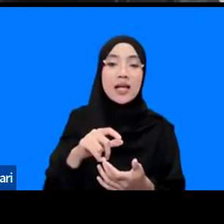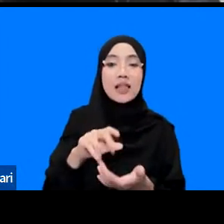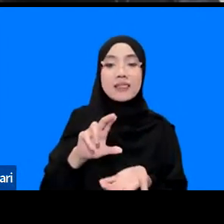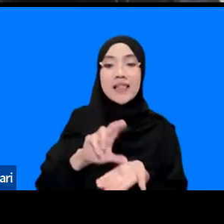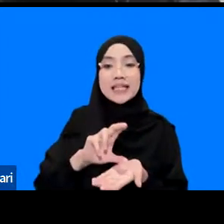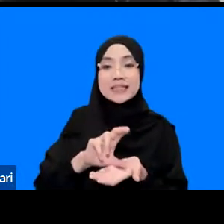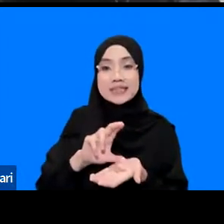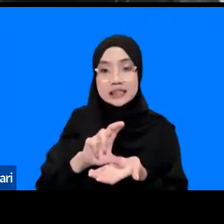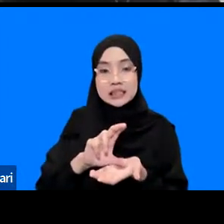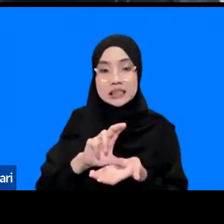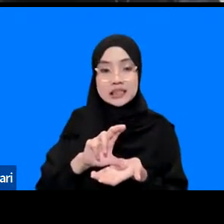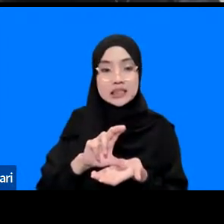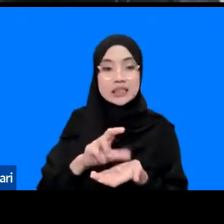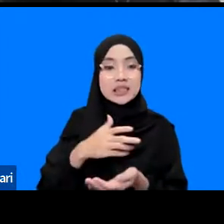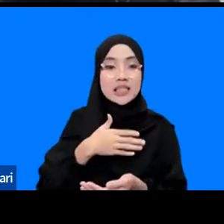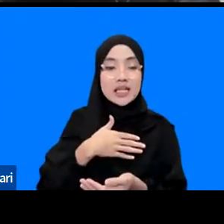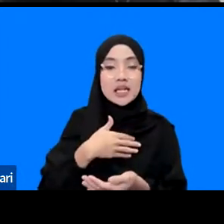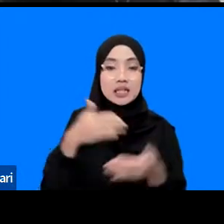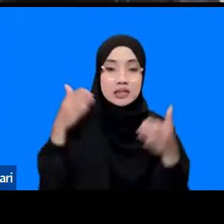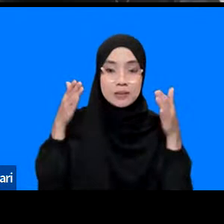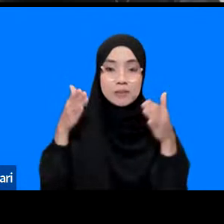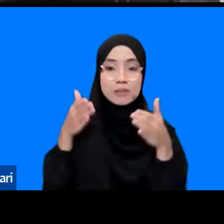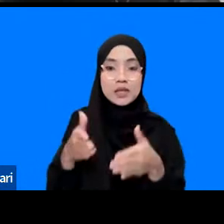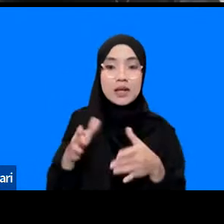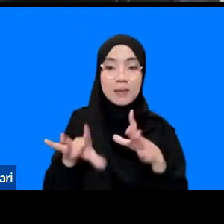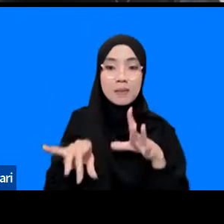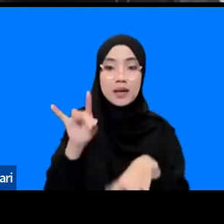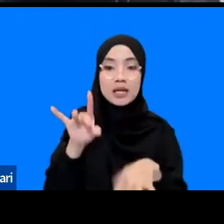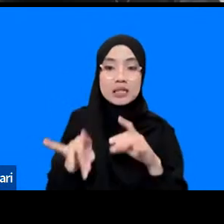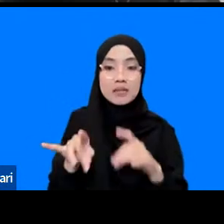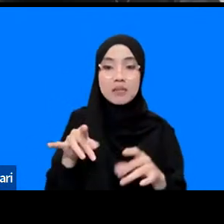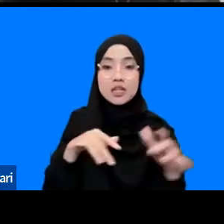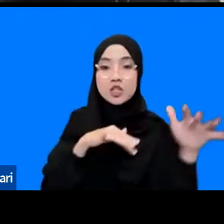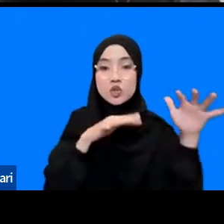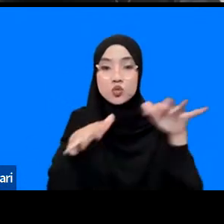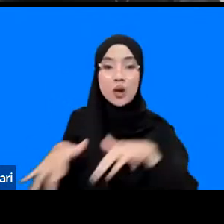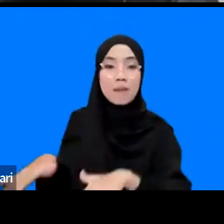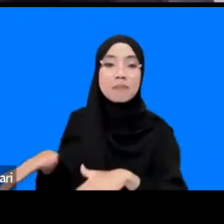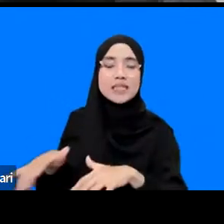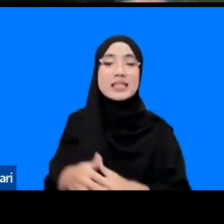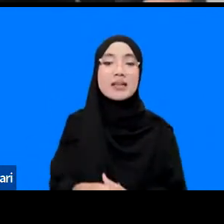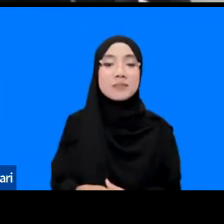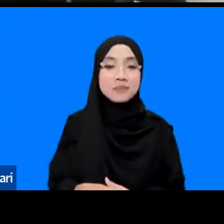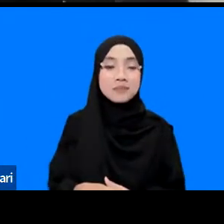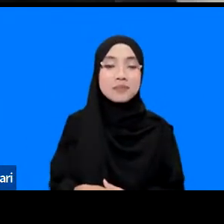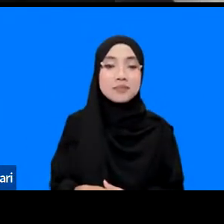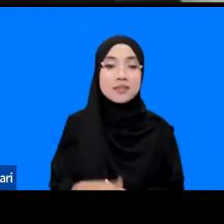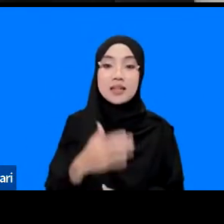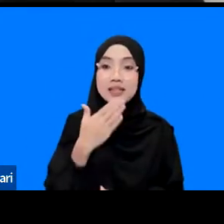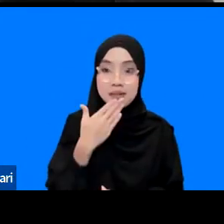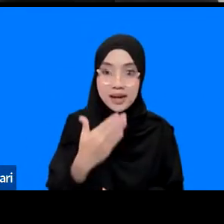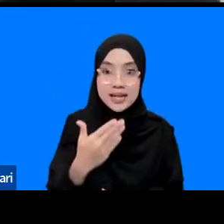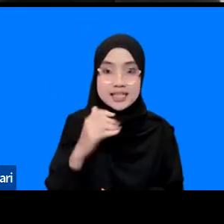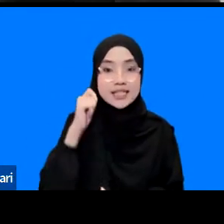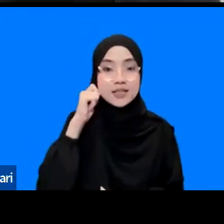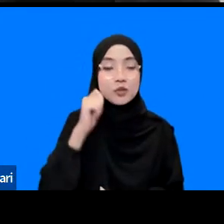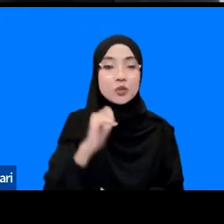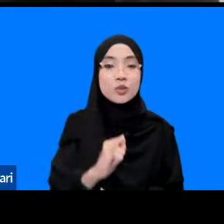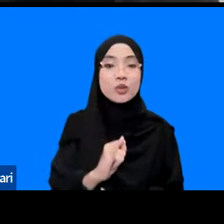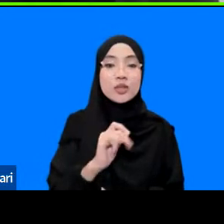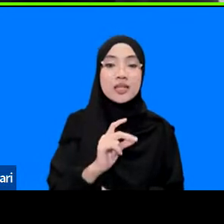pada bidang manajemen tsunami ini begitu terima kasih bu Irina